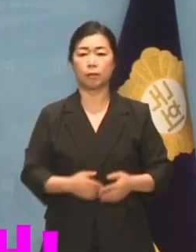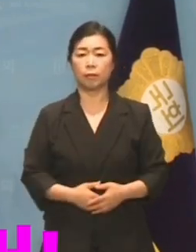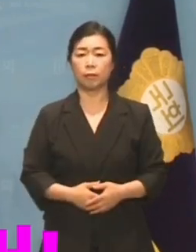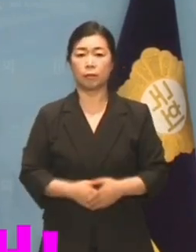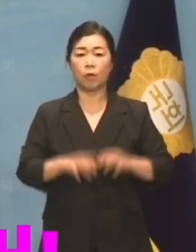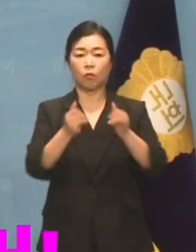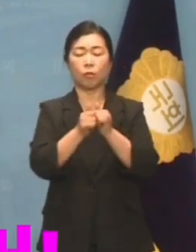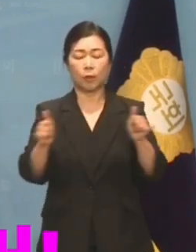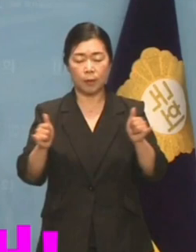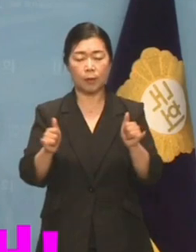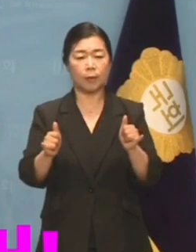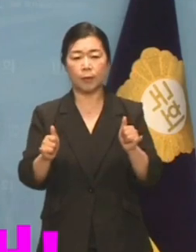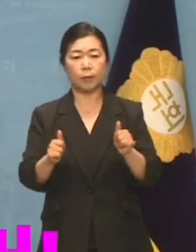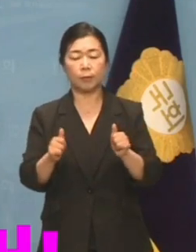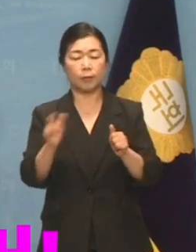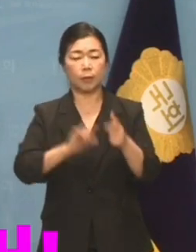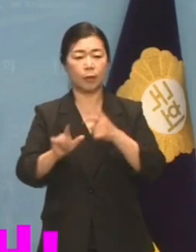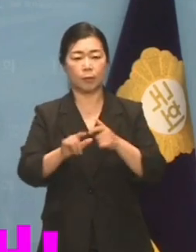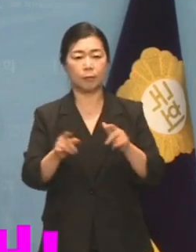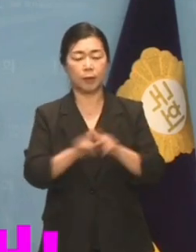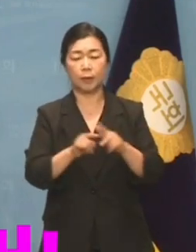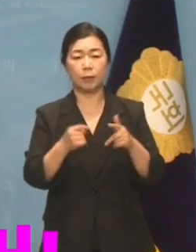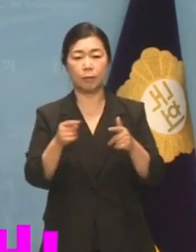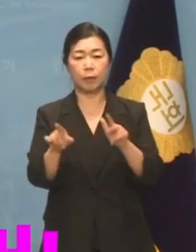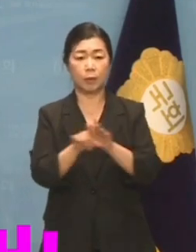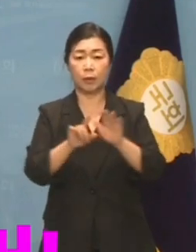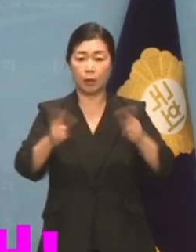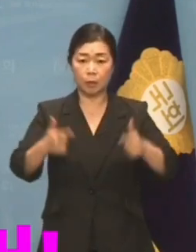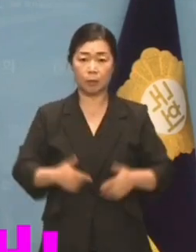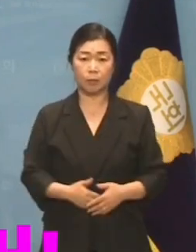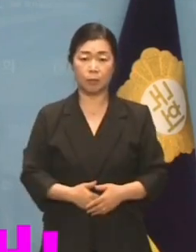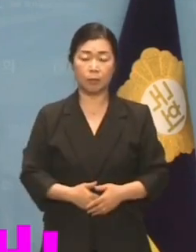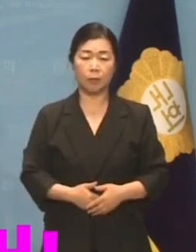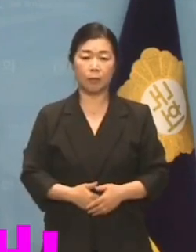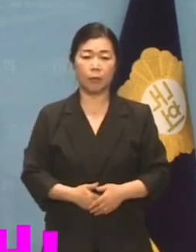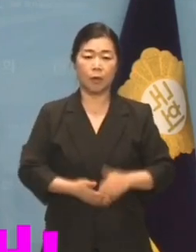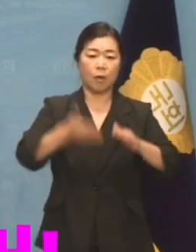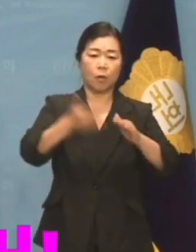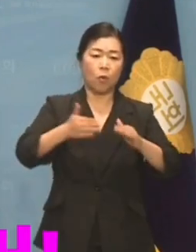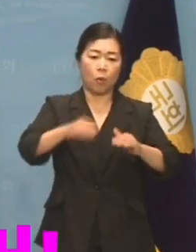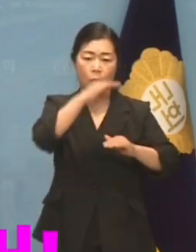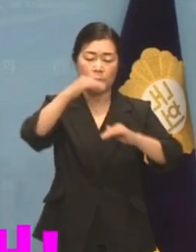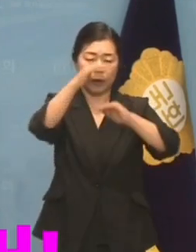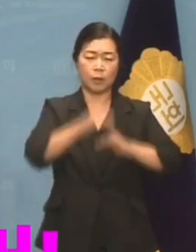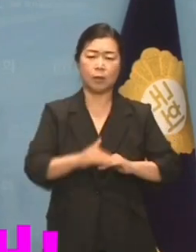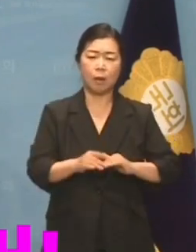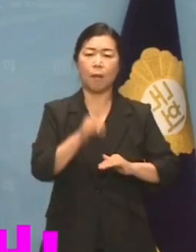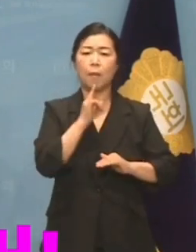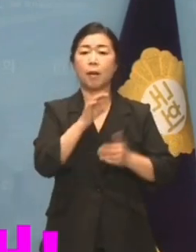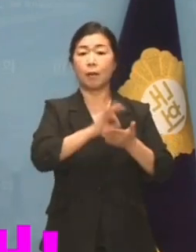내로남불 대통령의 공공질서 운운하는 모습에 국민이 기가 막혀 하고 있습니다. 내로남불 대통령의 공공질서 끌고